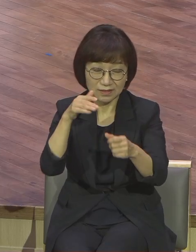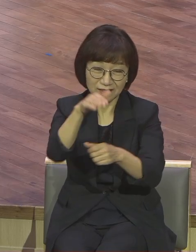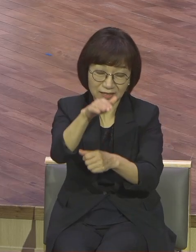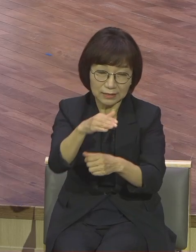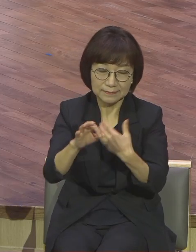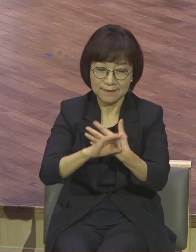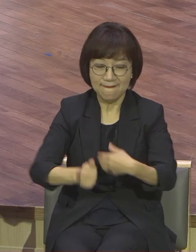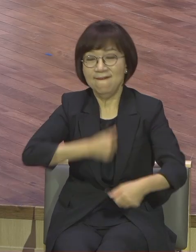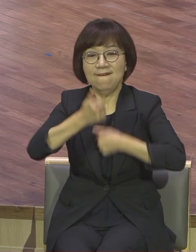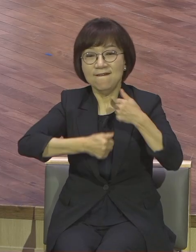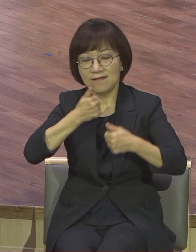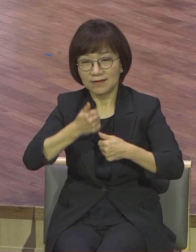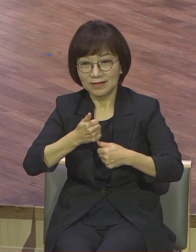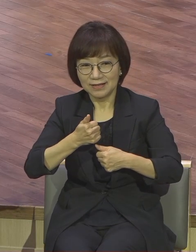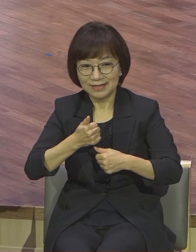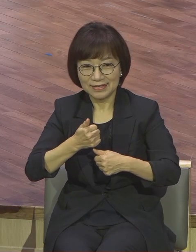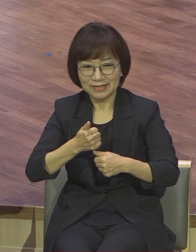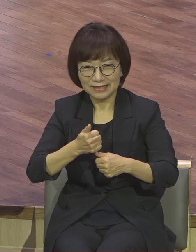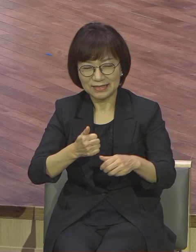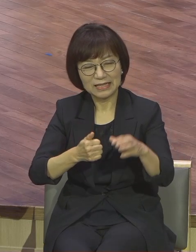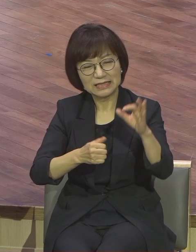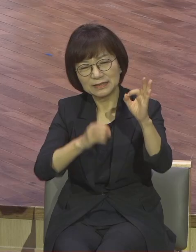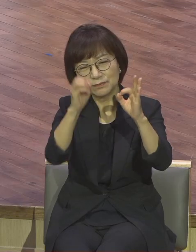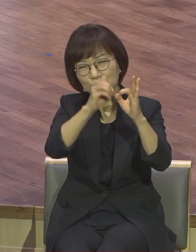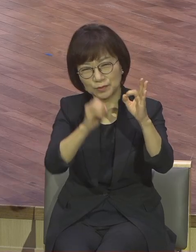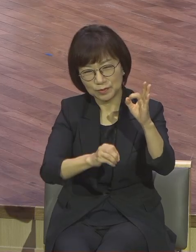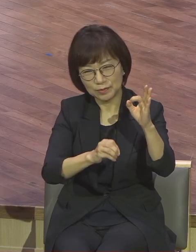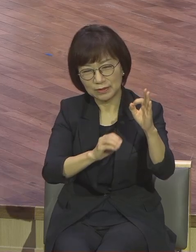그거 건드려봤자 득될 거 없다 놔둬라 그냥